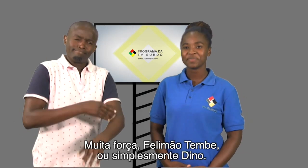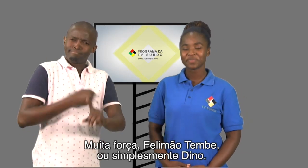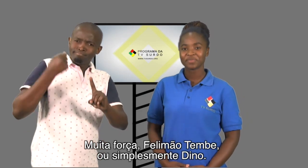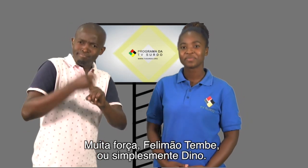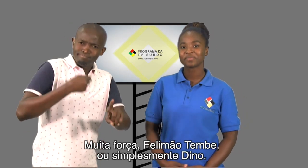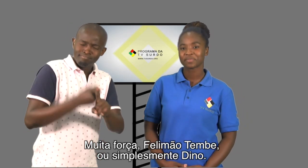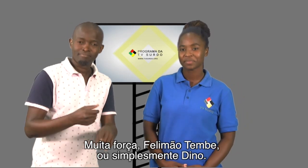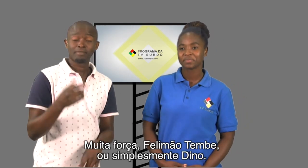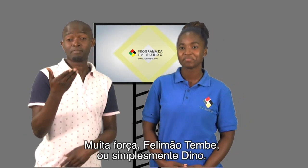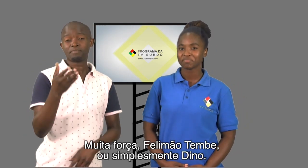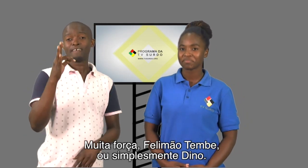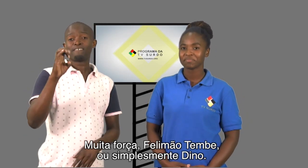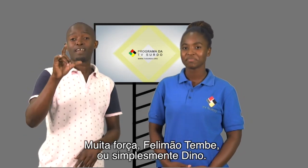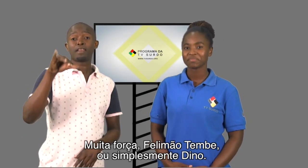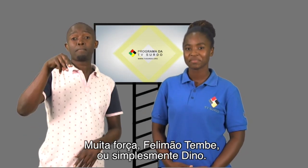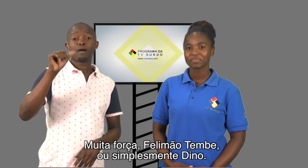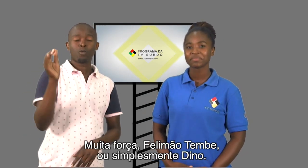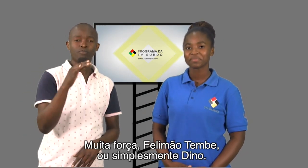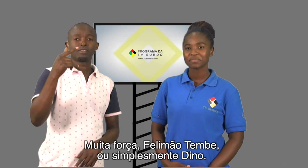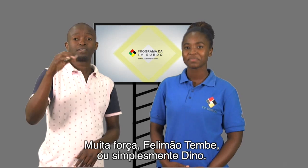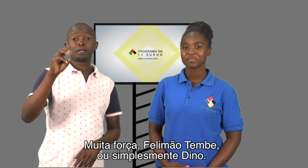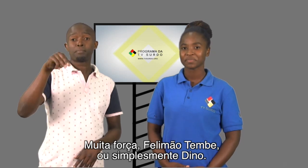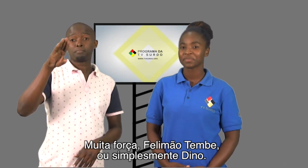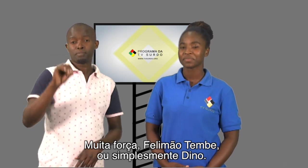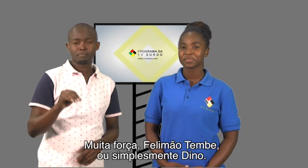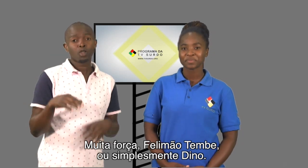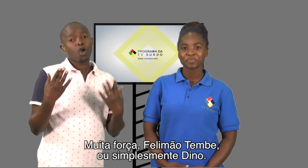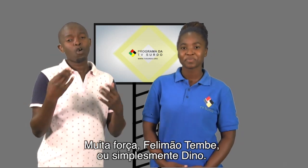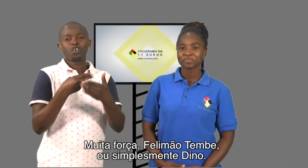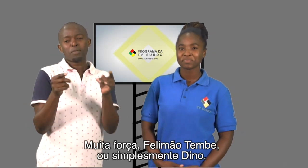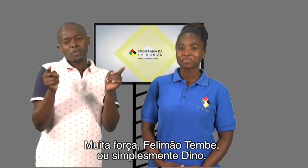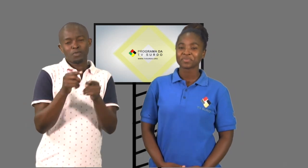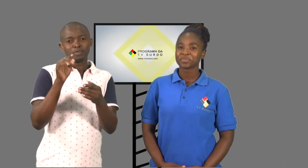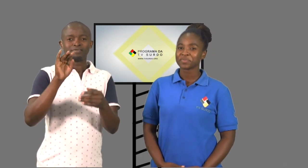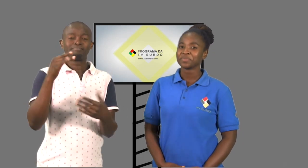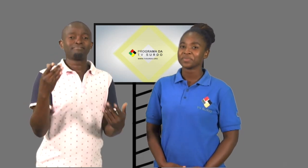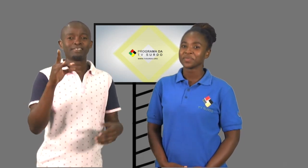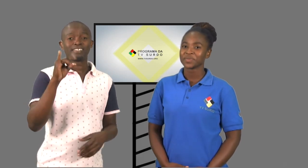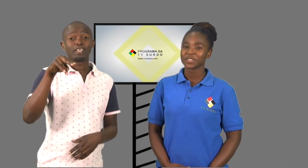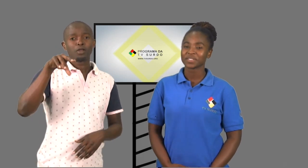Muita força Felimão Temba ou simplesmente Dino